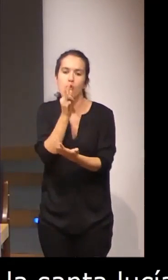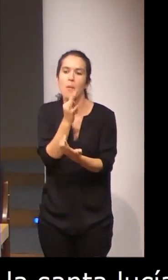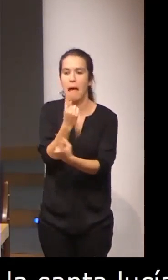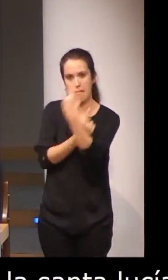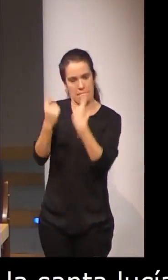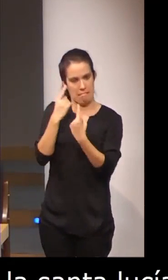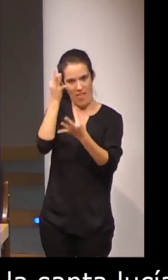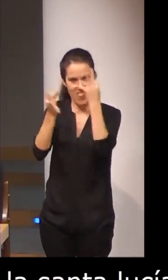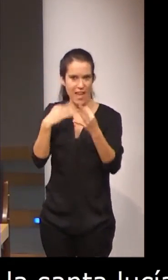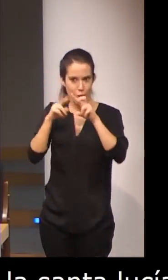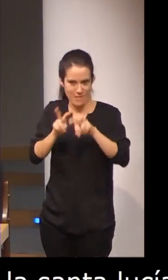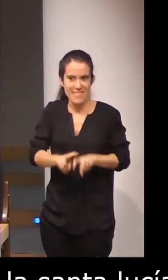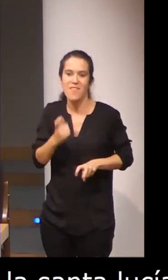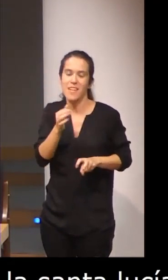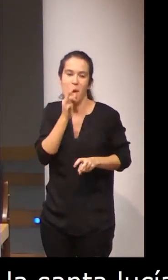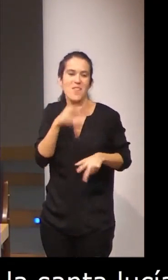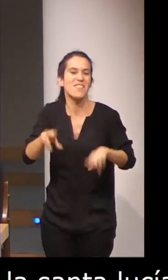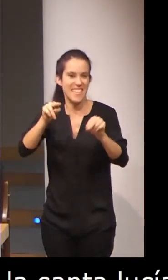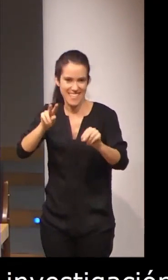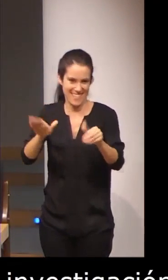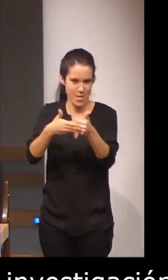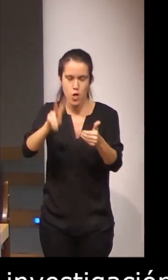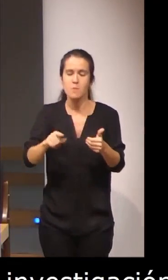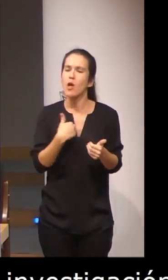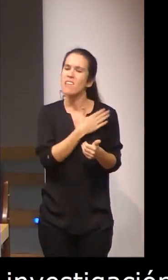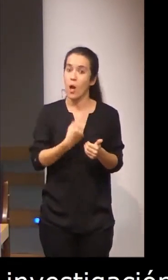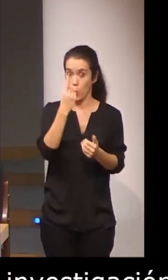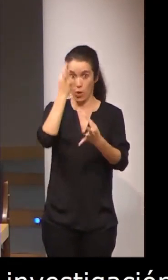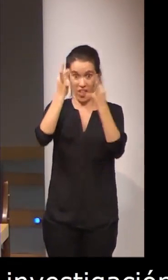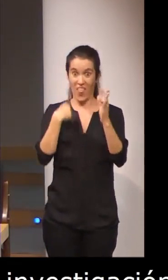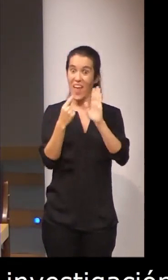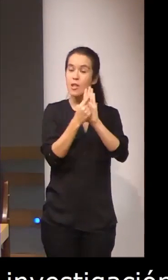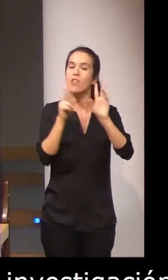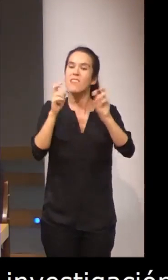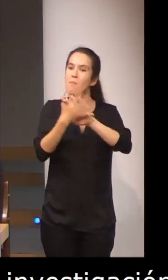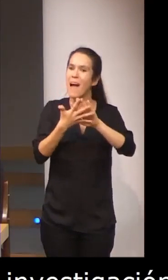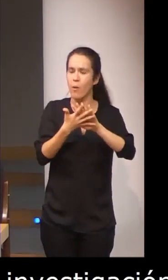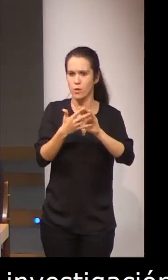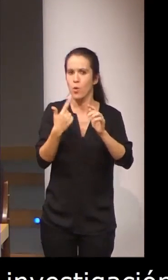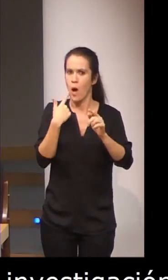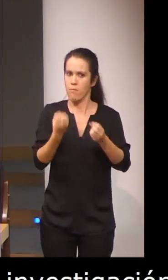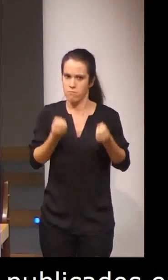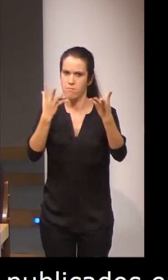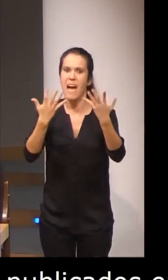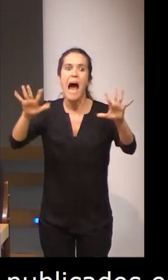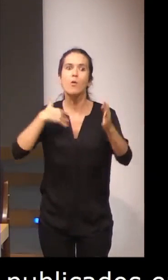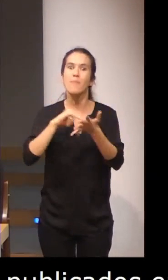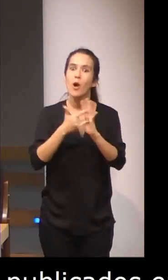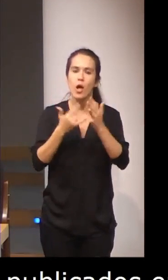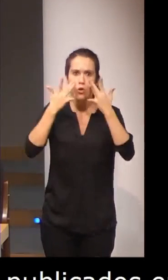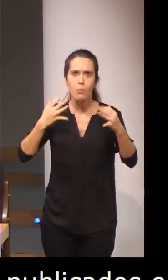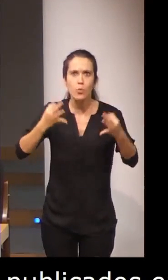bastantes datos de esto. Pero bueno, quisiera destacar un dato en relación con la lengua de signos, aunque no sea un proyecto de lengua de signos.